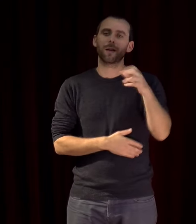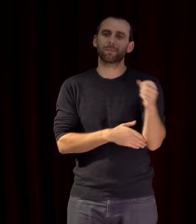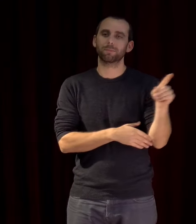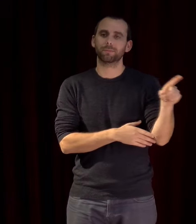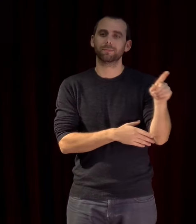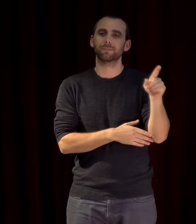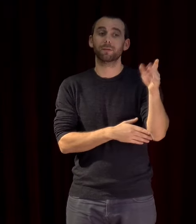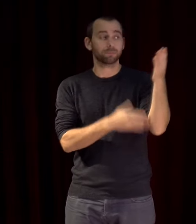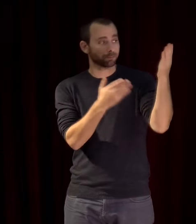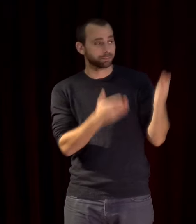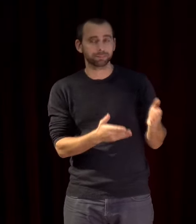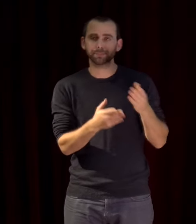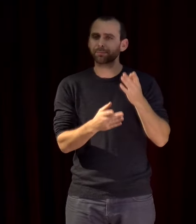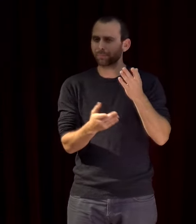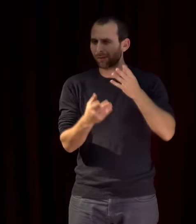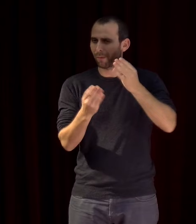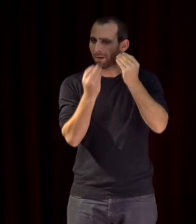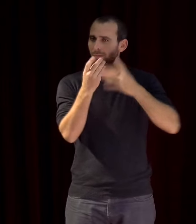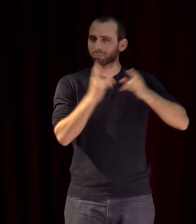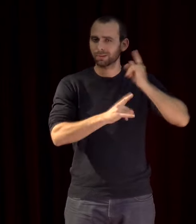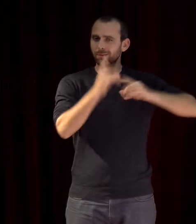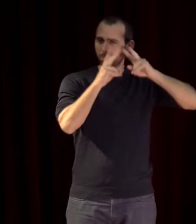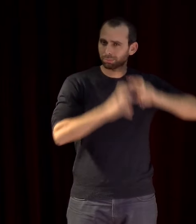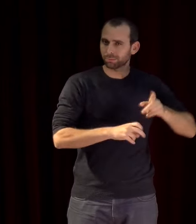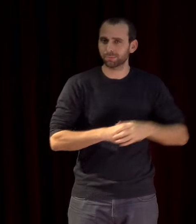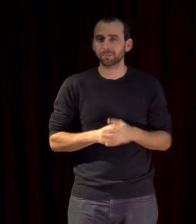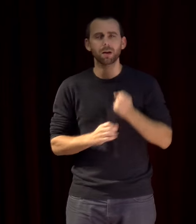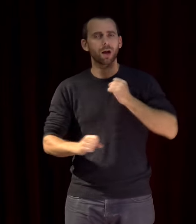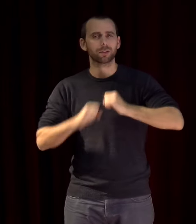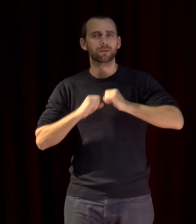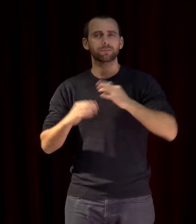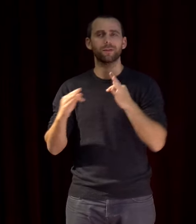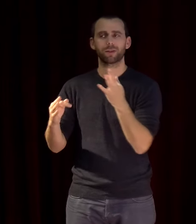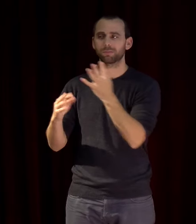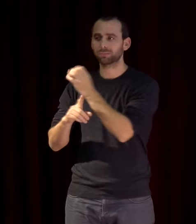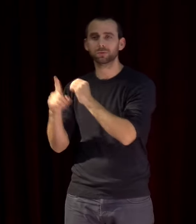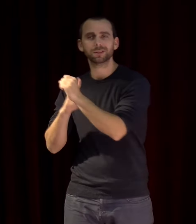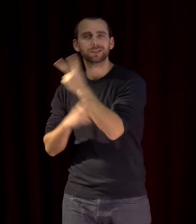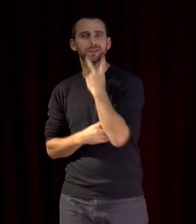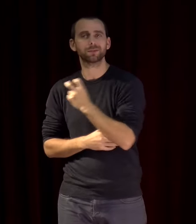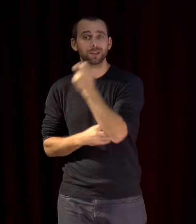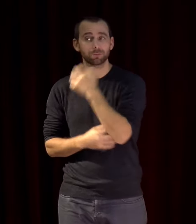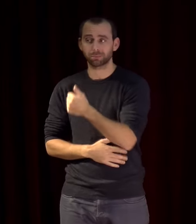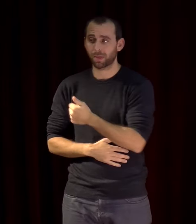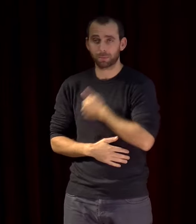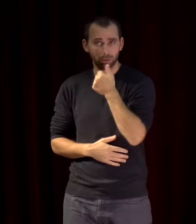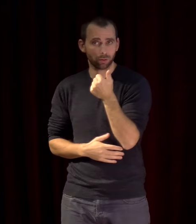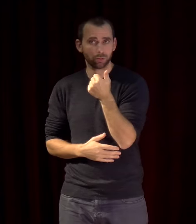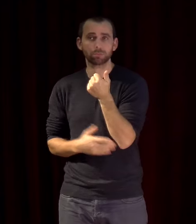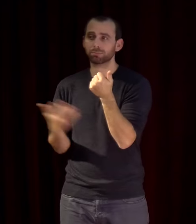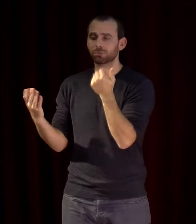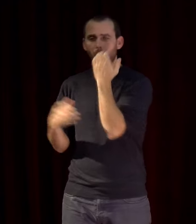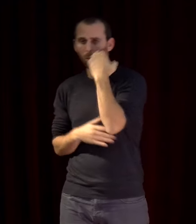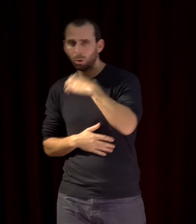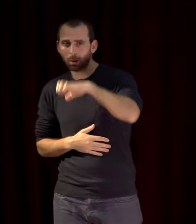formation, actrice de la société civile indépendante entre l'Europe et le monde